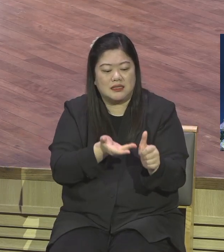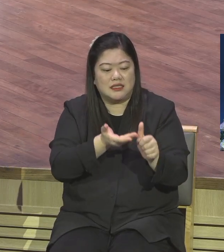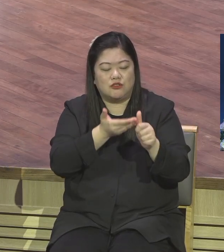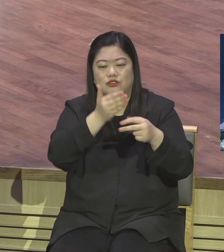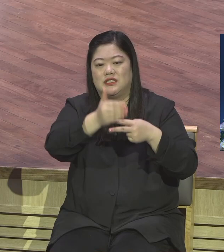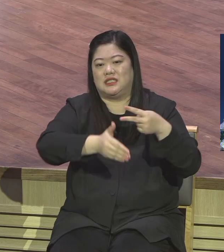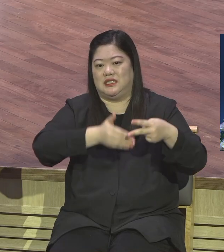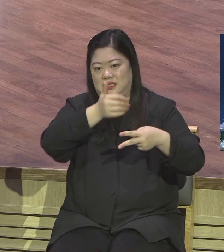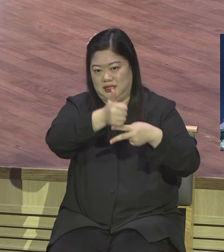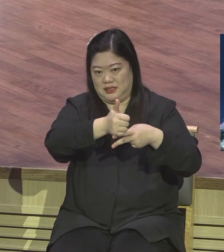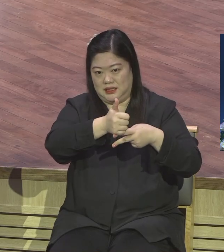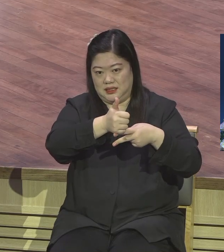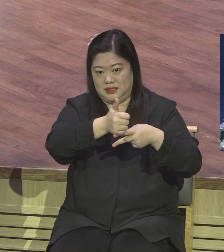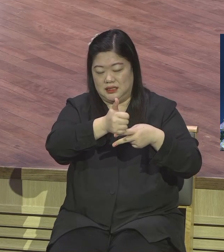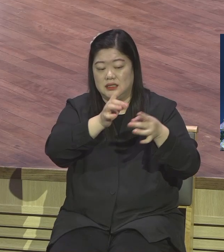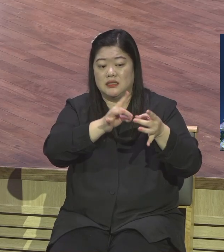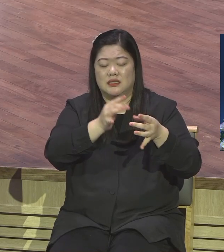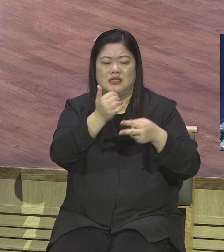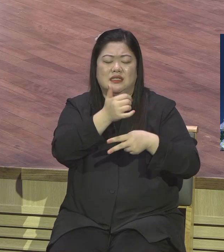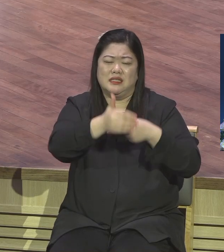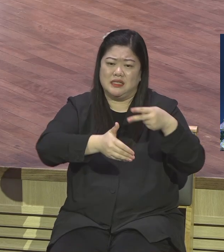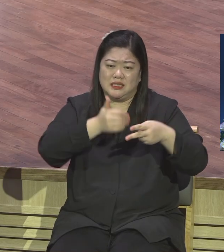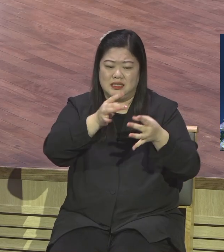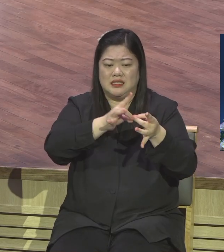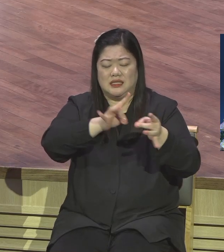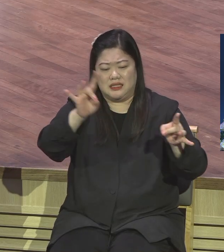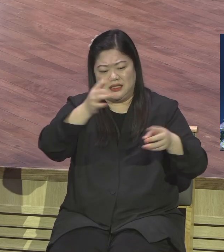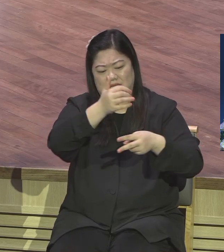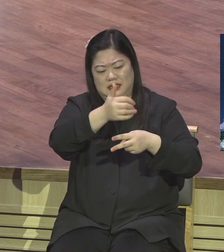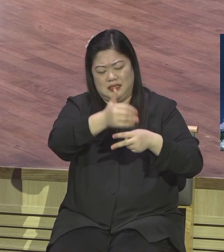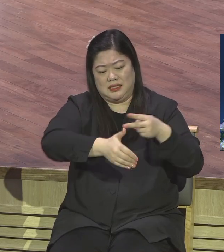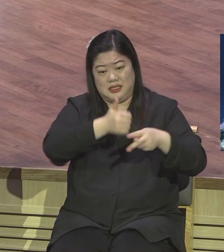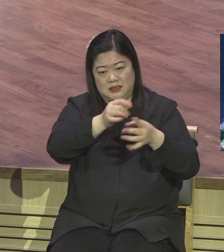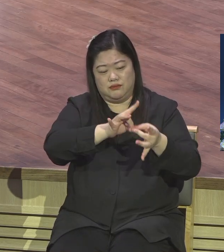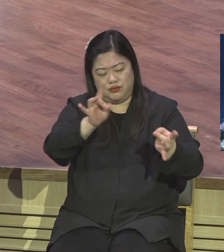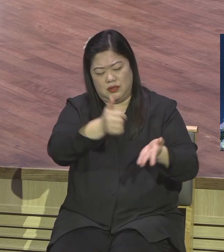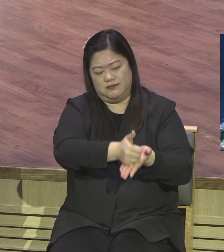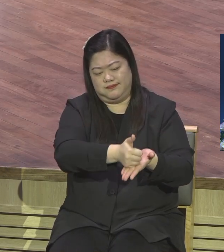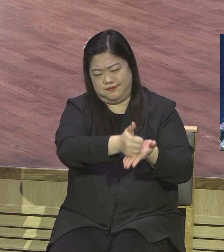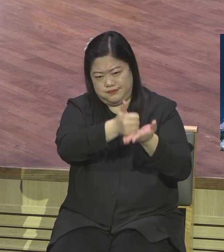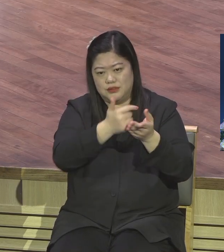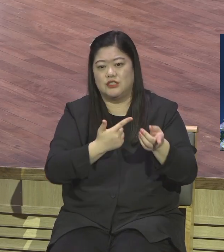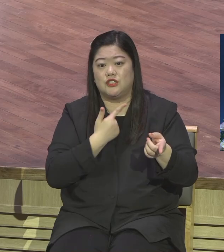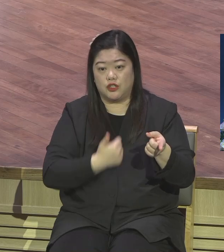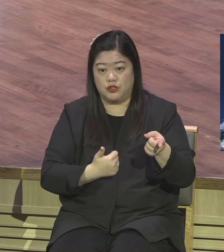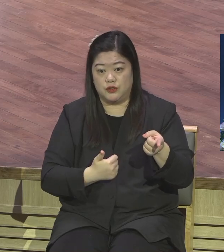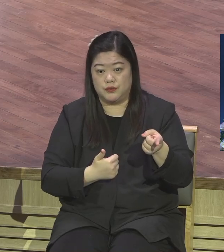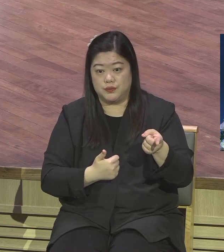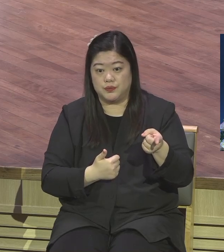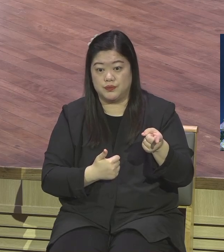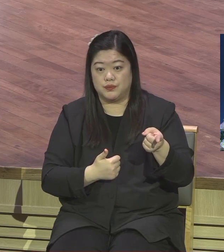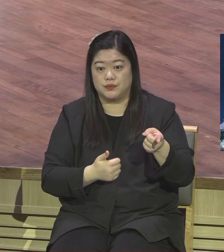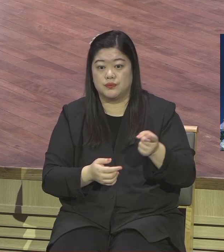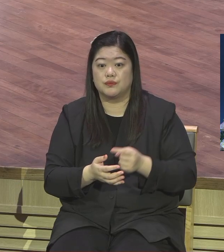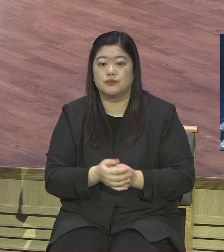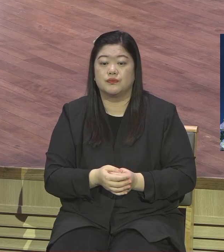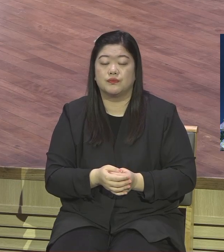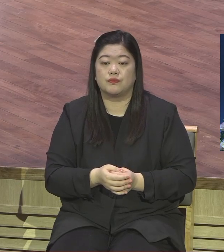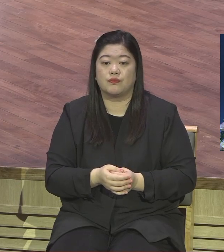우상 숭배하고 있는 지역이었어요 그런데 분봉왕 헤롯 빌립이라고 이스라엘 왕이 있어요 분봉왕